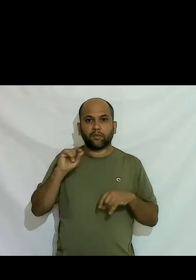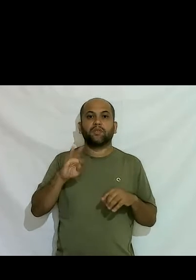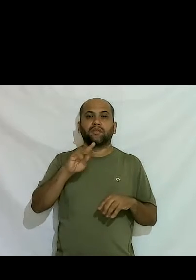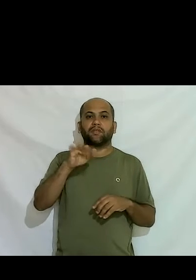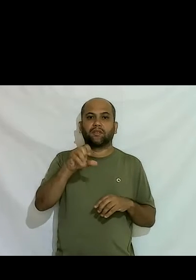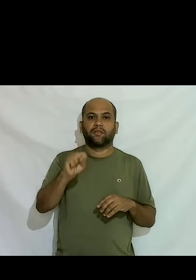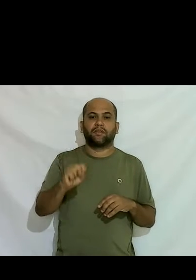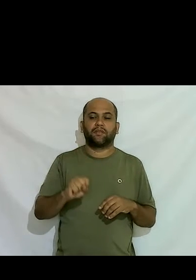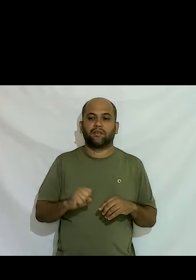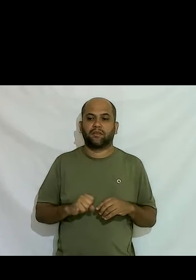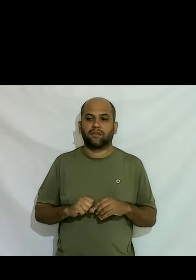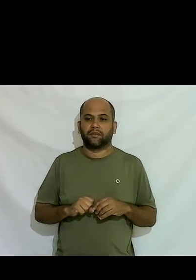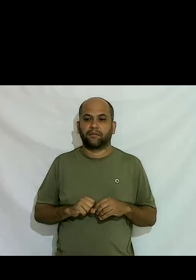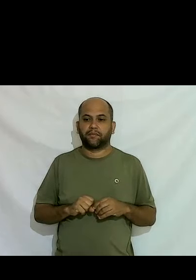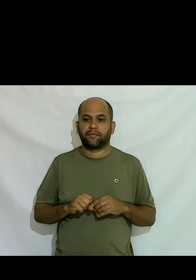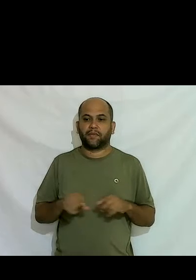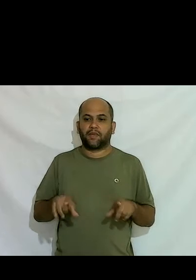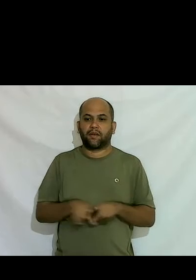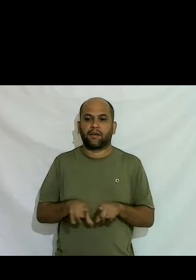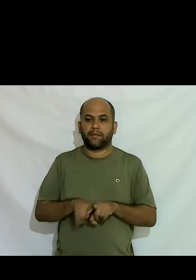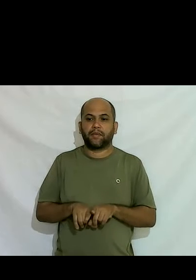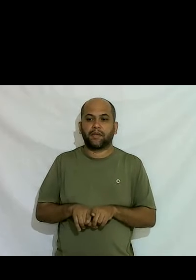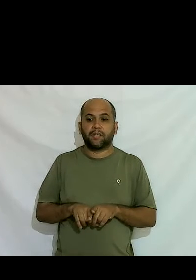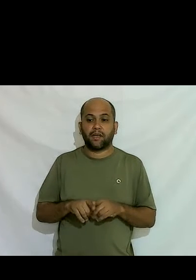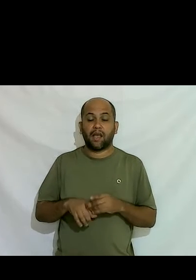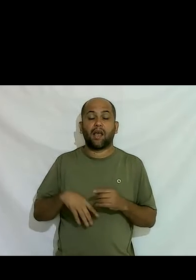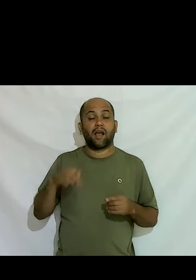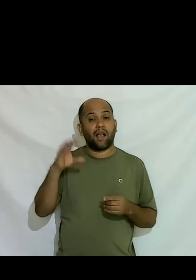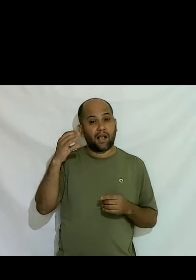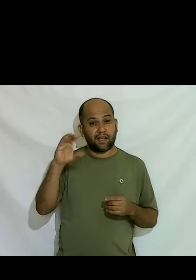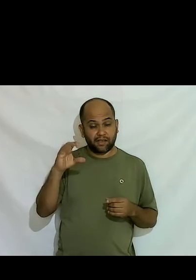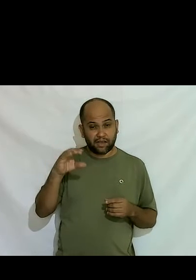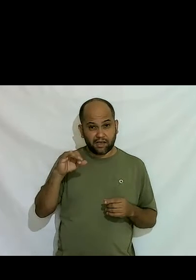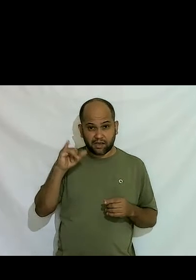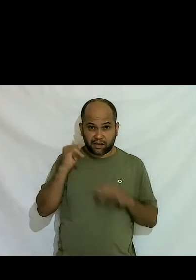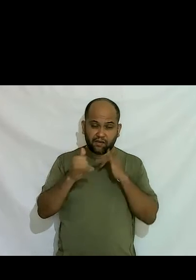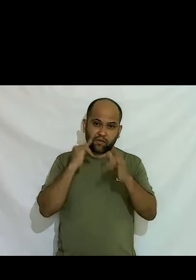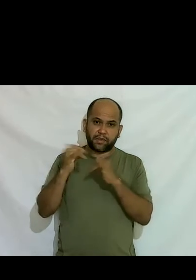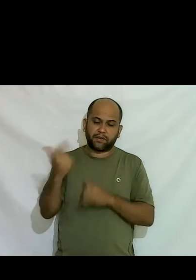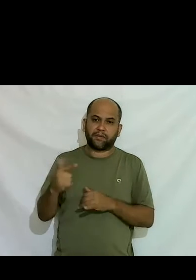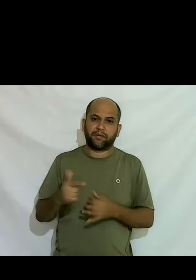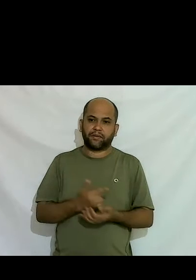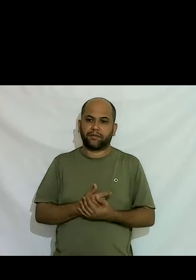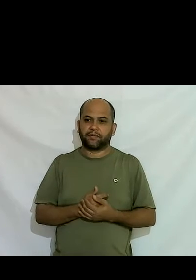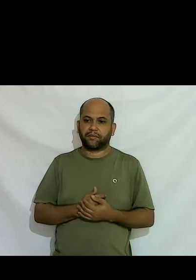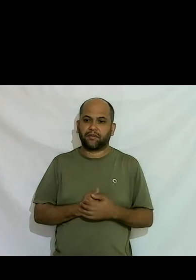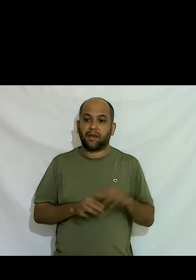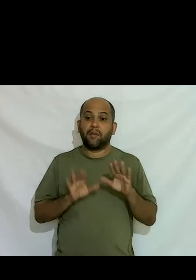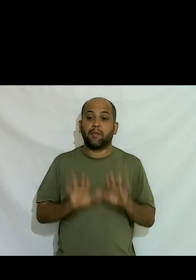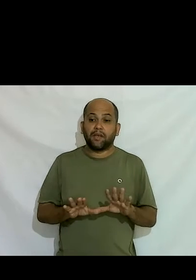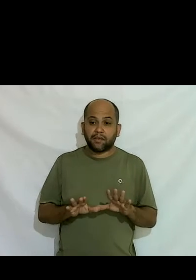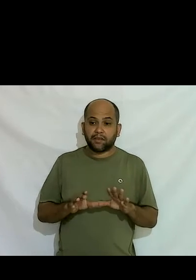travestis e ainda era meio nebuloso a ciência não tinha muita informação ainda sobre esse assunto mas comecei a